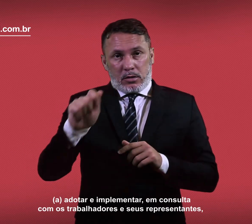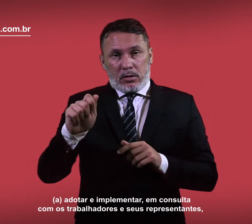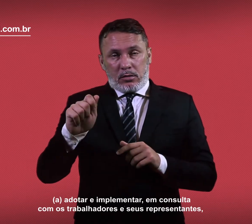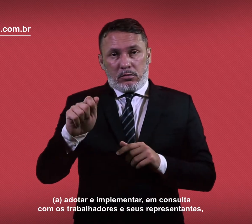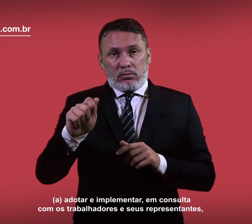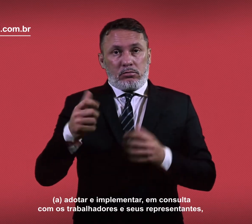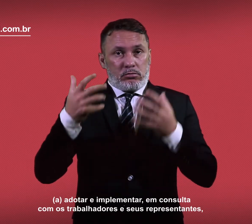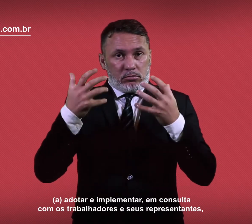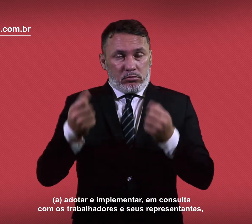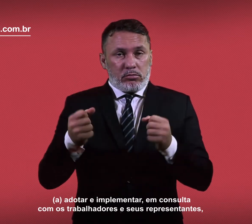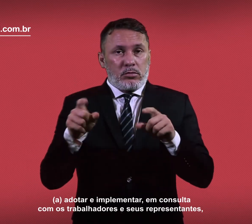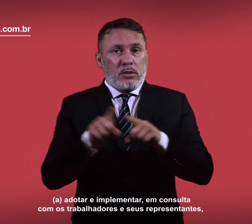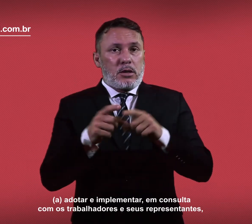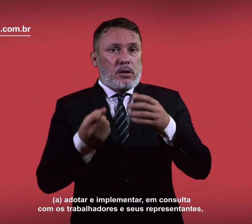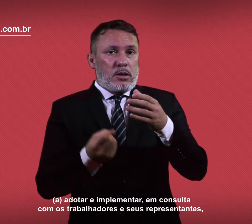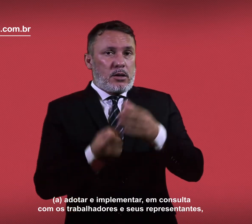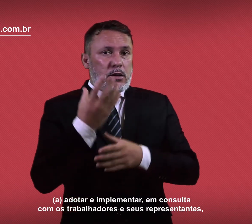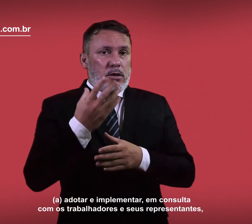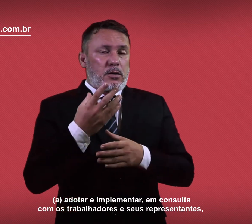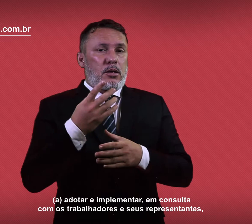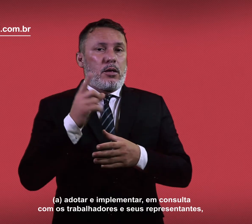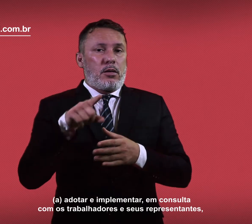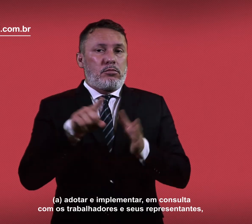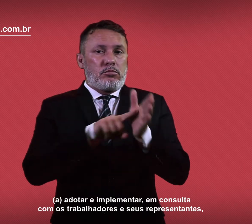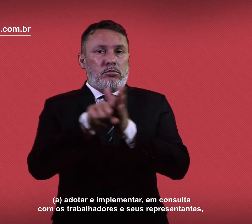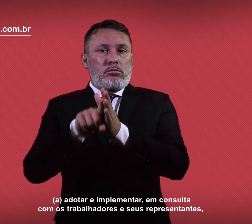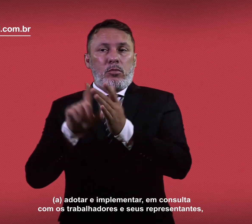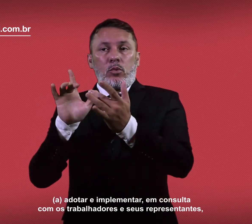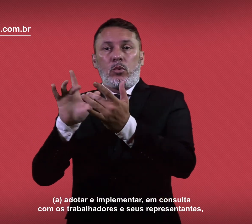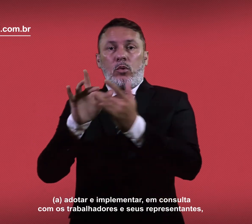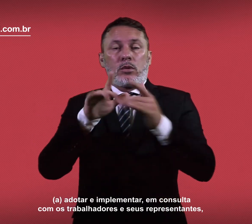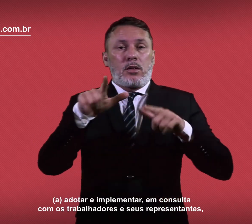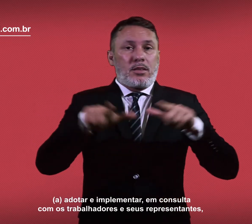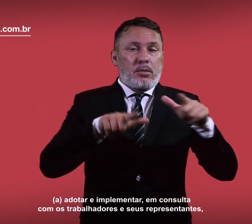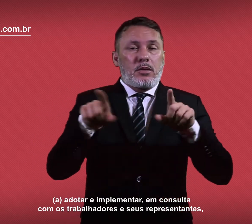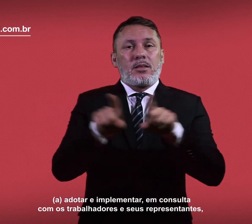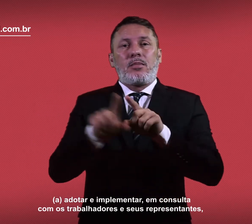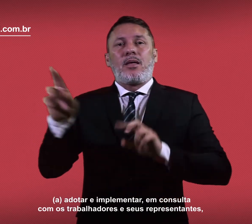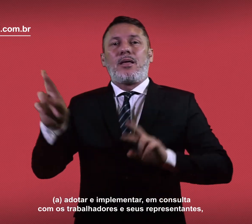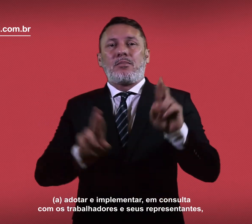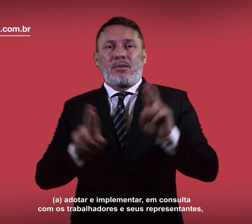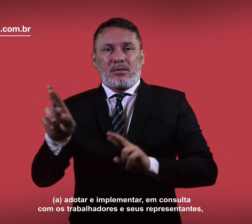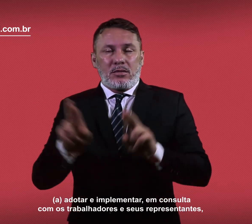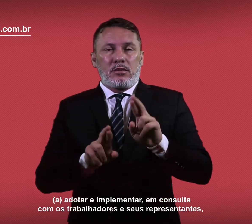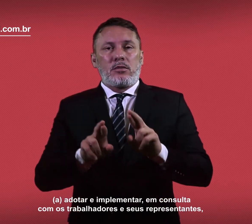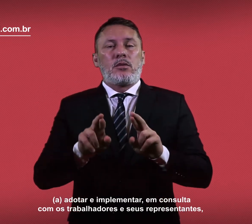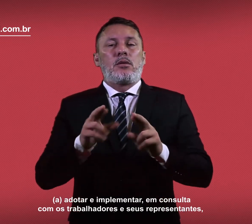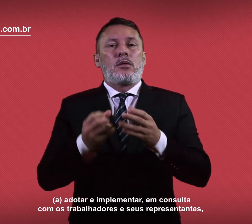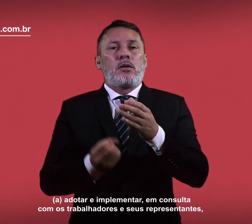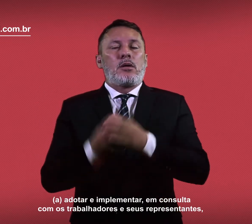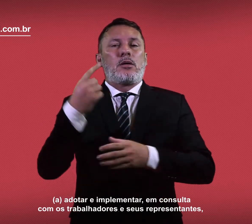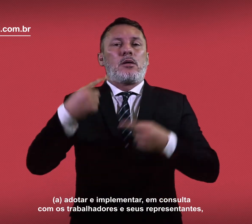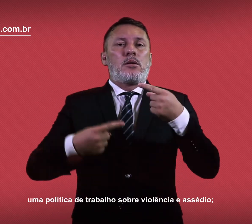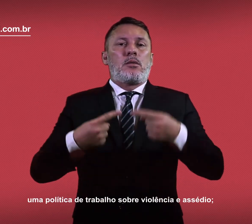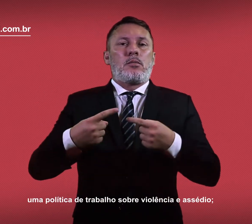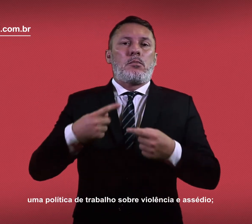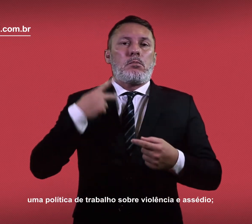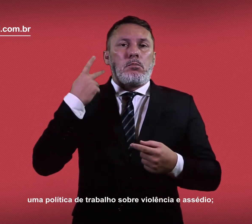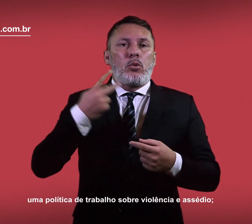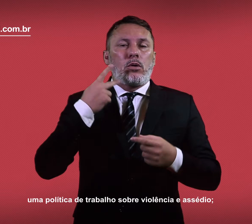A linha A. Adotar e implementar, em consulta com os trabalhadores e seus representantes, uma política de